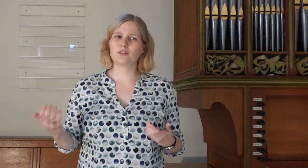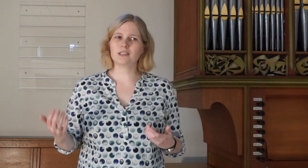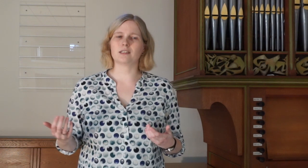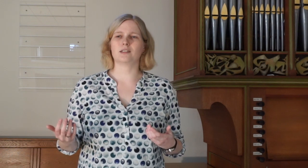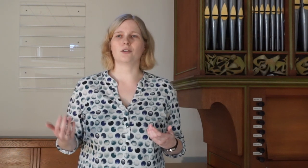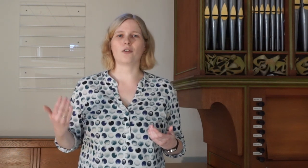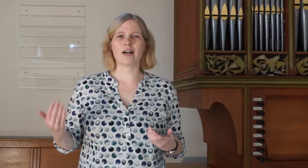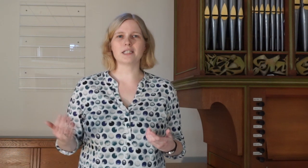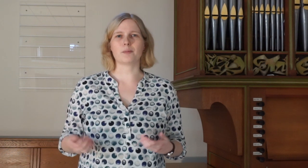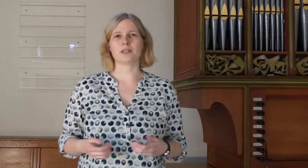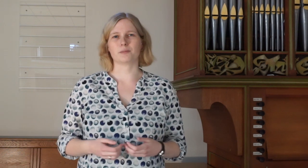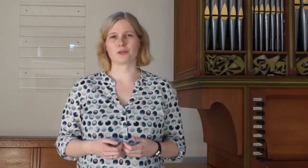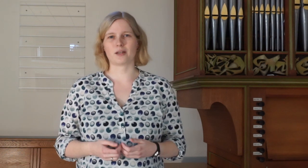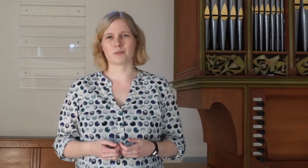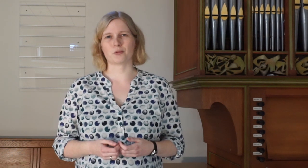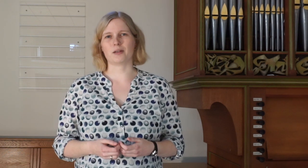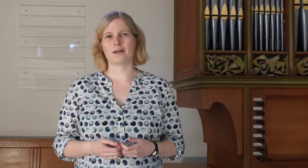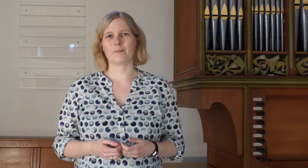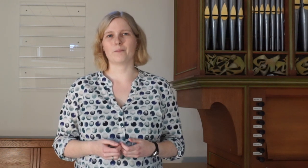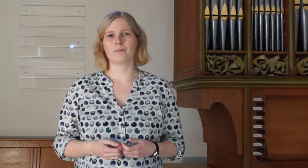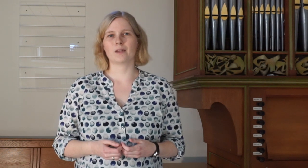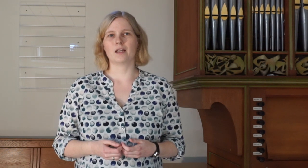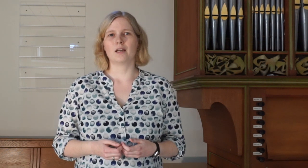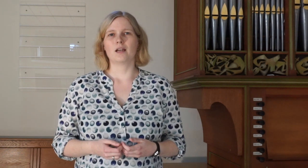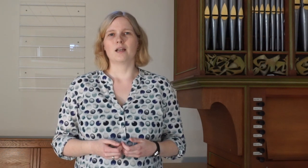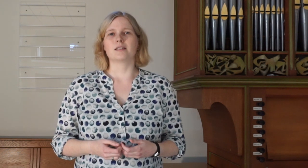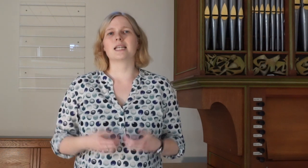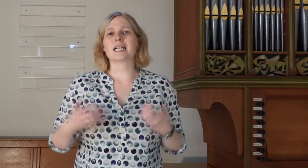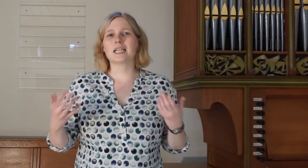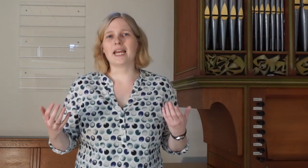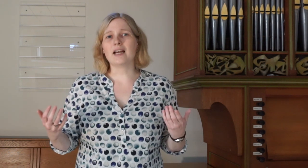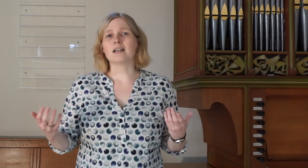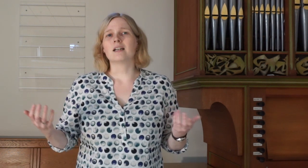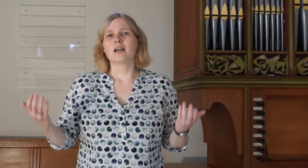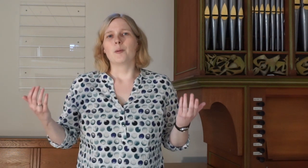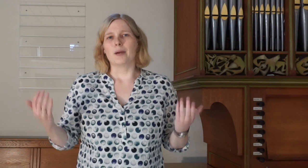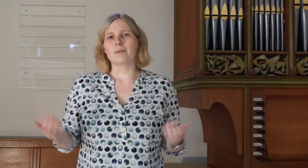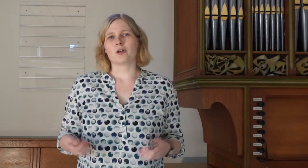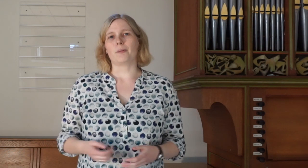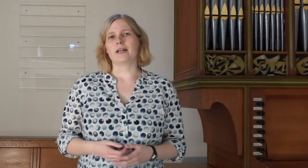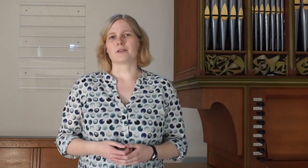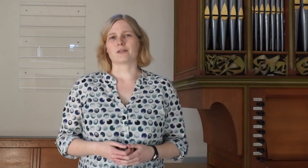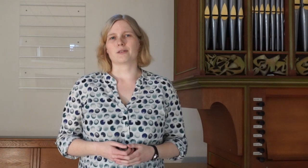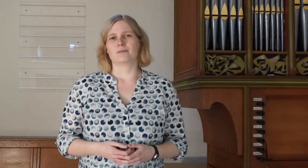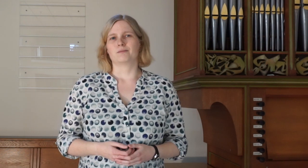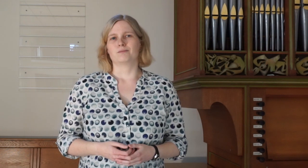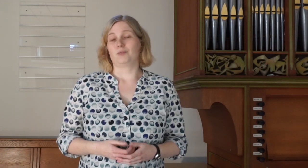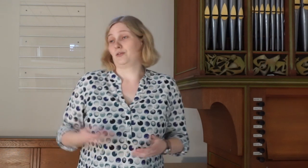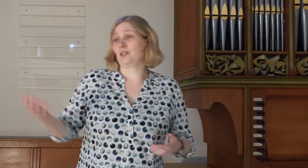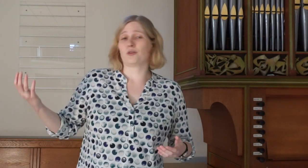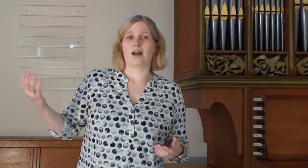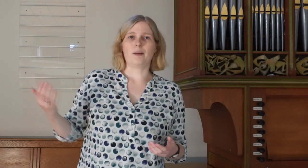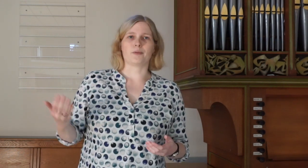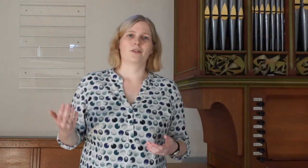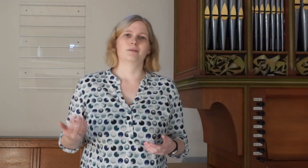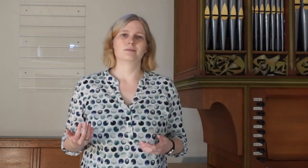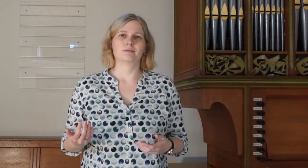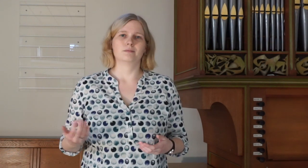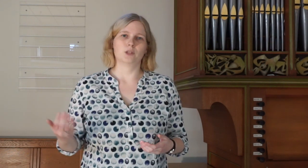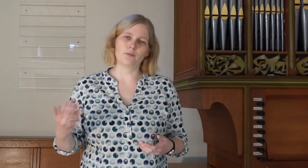wichtig, noch weiter mit ihm zusammen zu bleiben. Sie sagten, Herr, bleib doch bei uns. Es wird schon Abend. Komm,